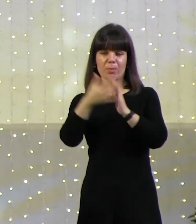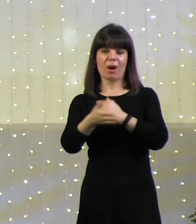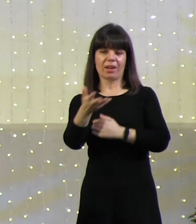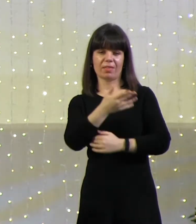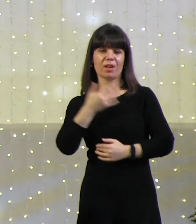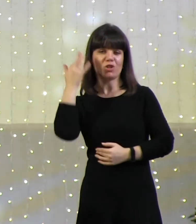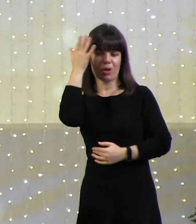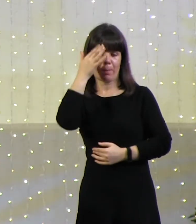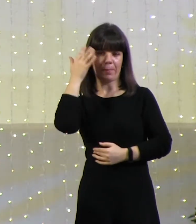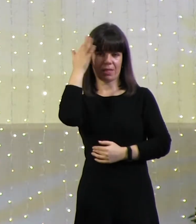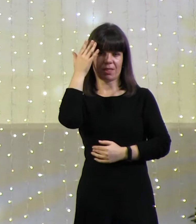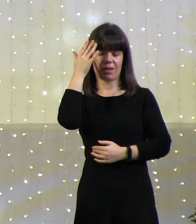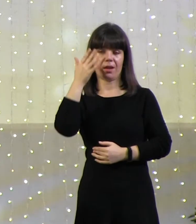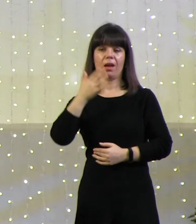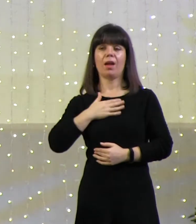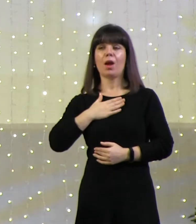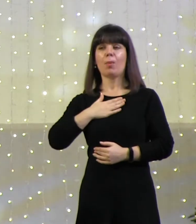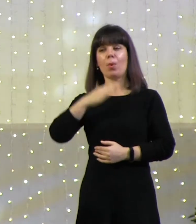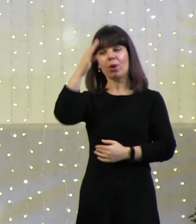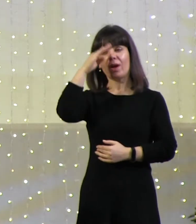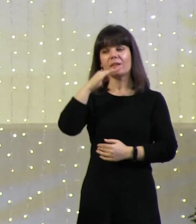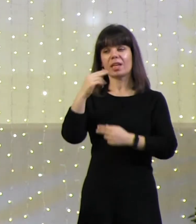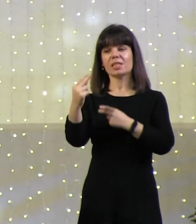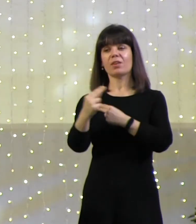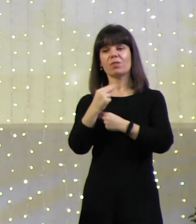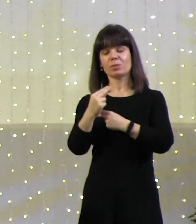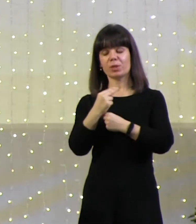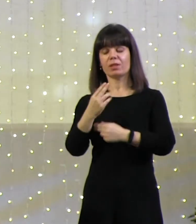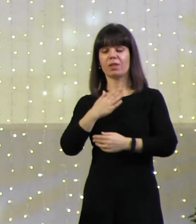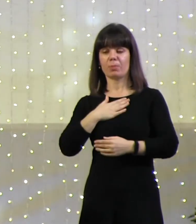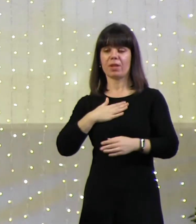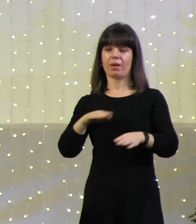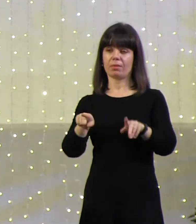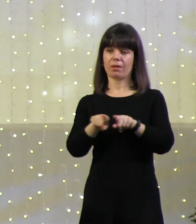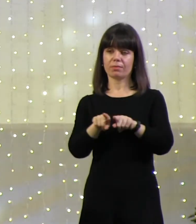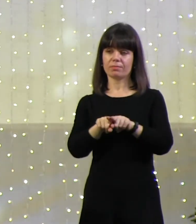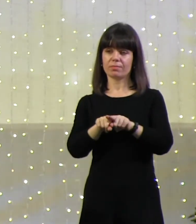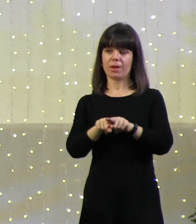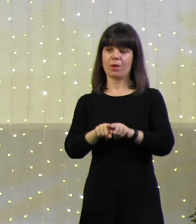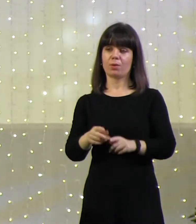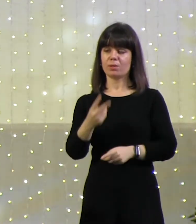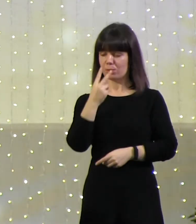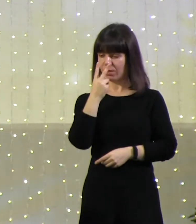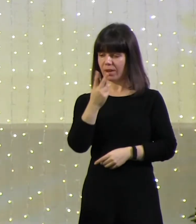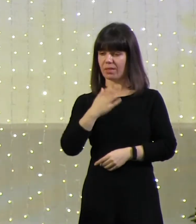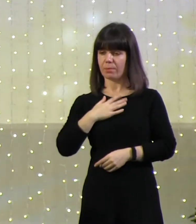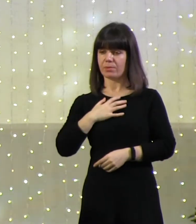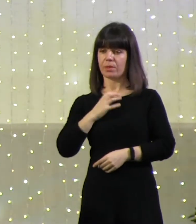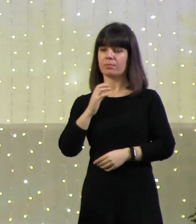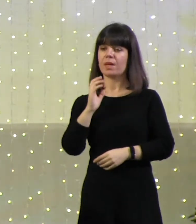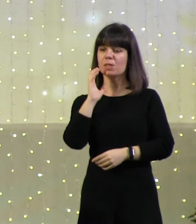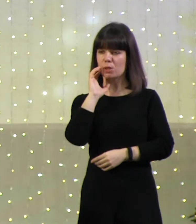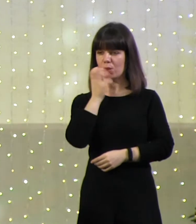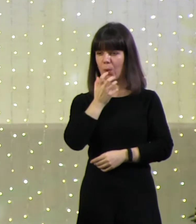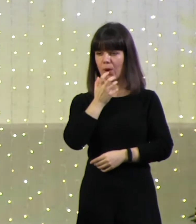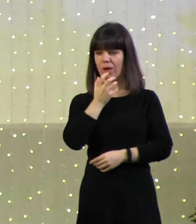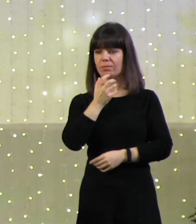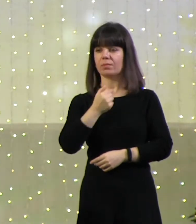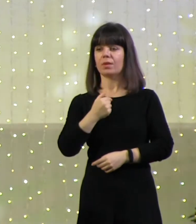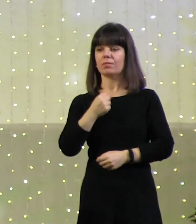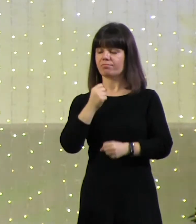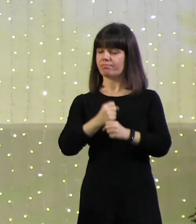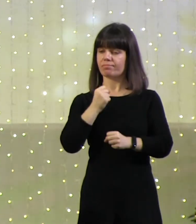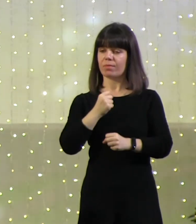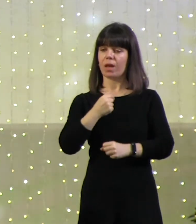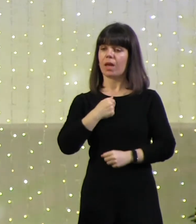Мой отец воспитывал меня таким образом. Он смотрел на меня очень строго, и я должен был